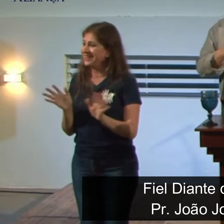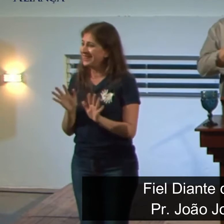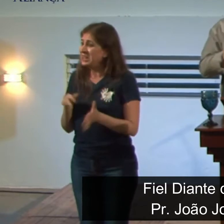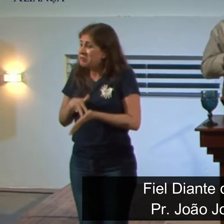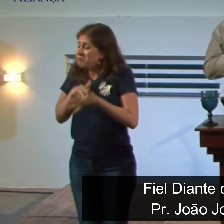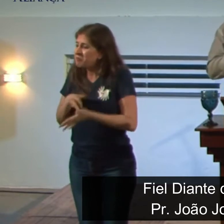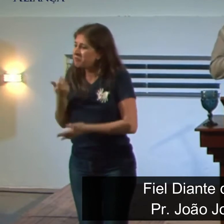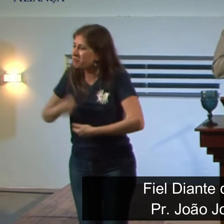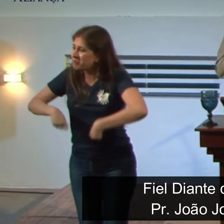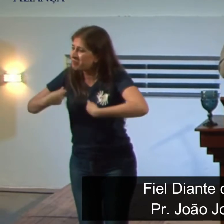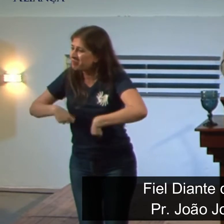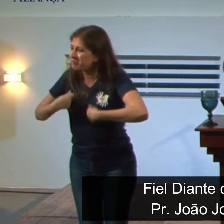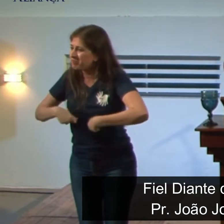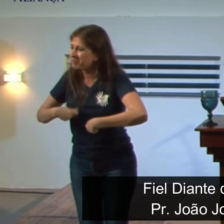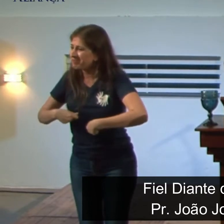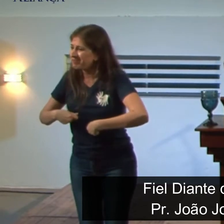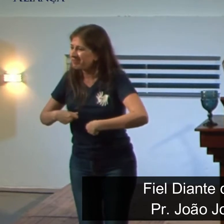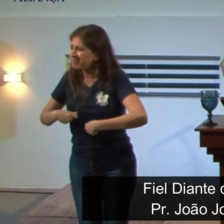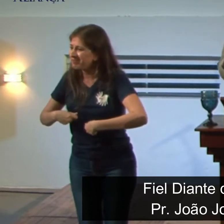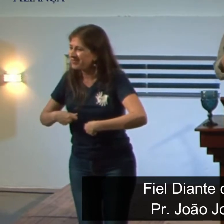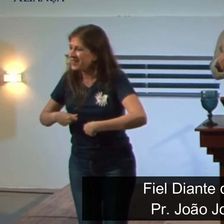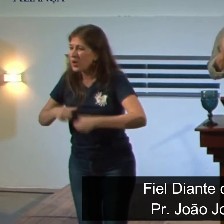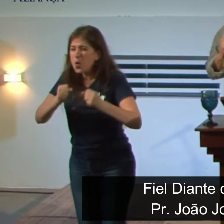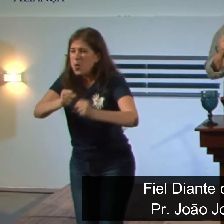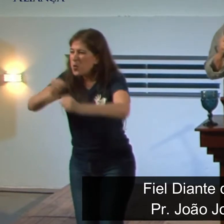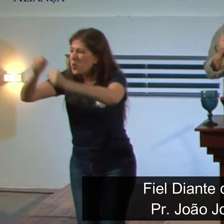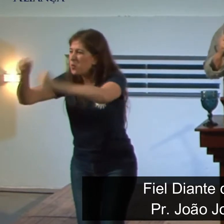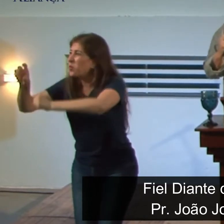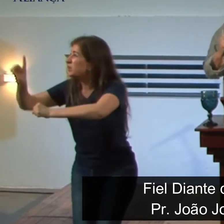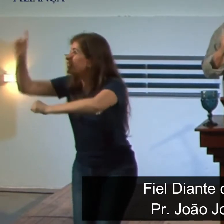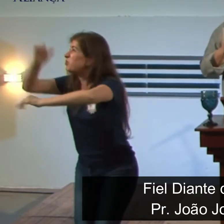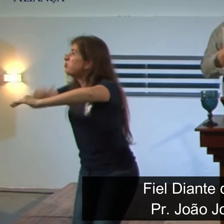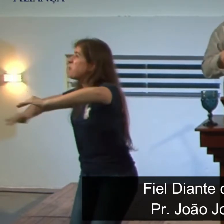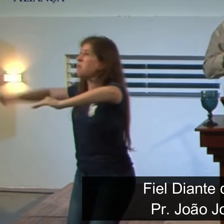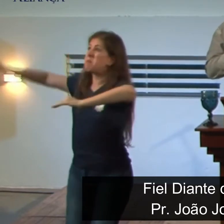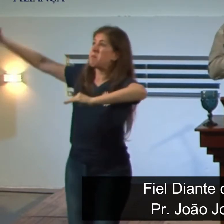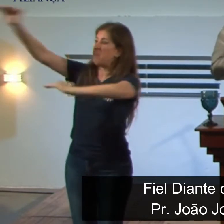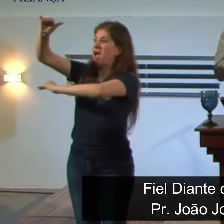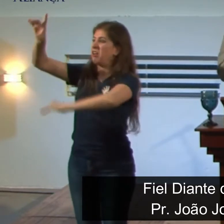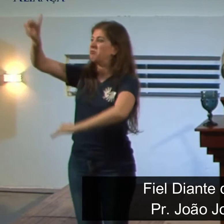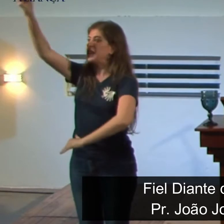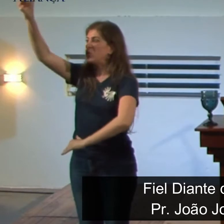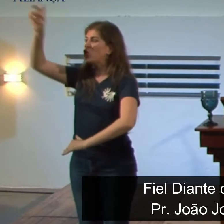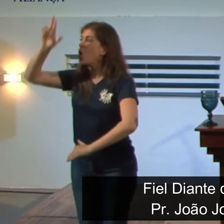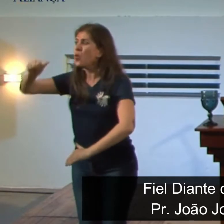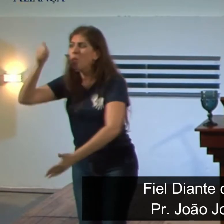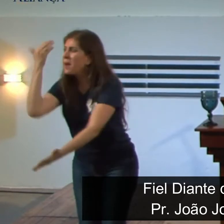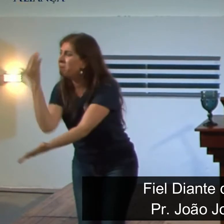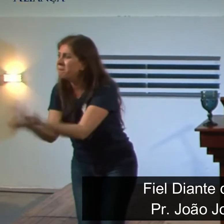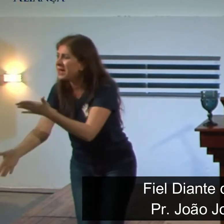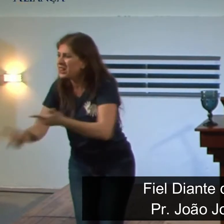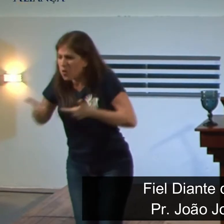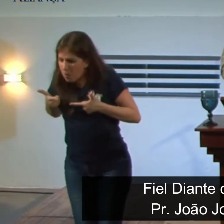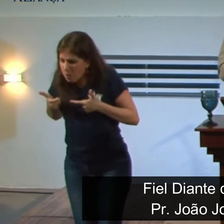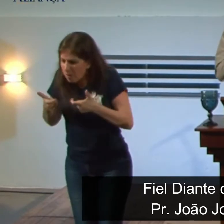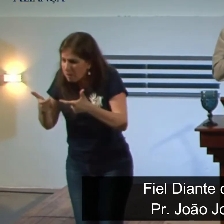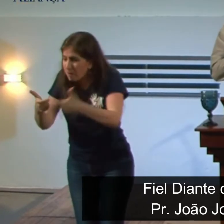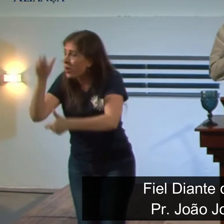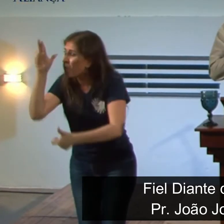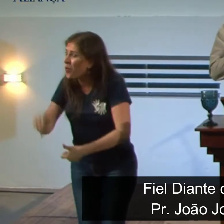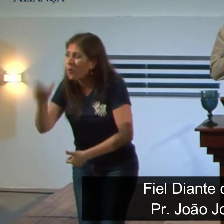E o seu poder, irmãos, é imensurável. Ele nunca perdeu uma batalha e não é agora que ele vai perder.